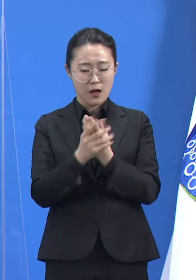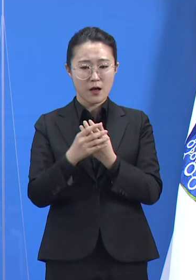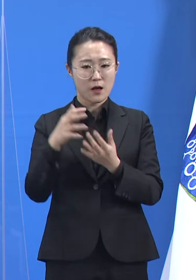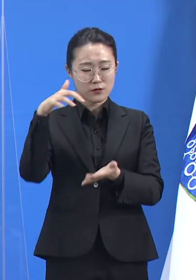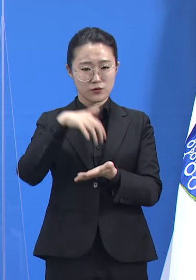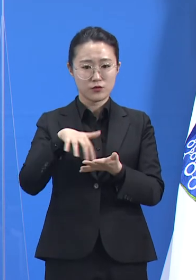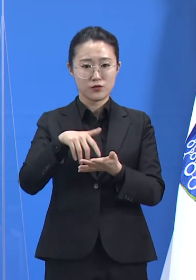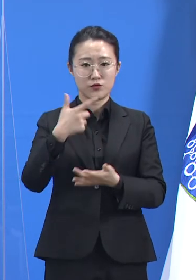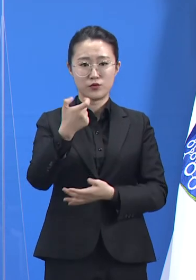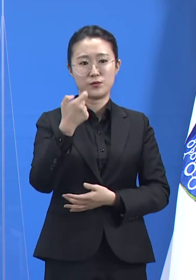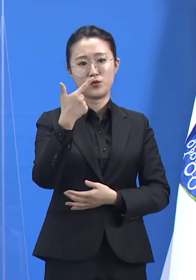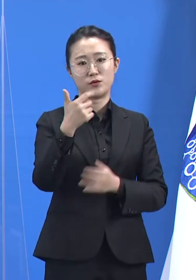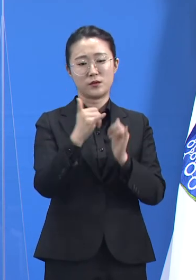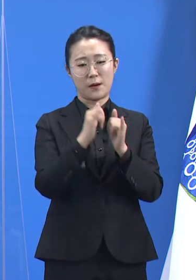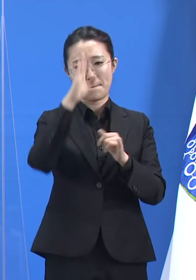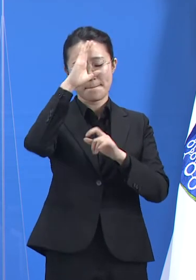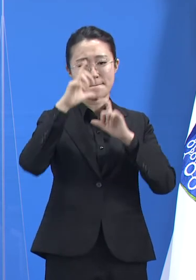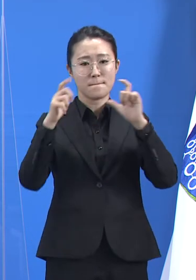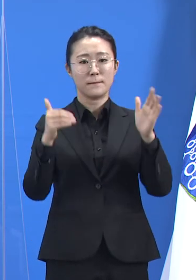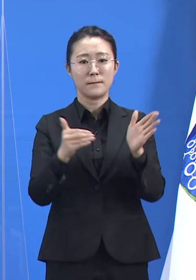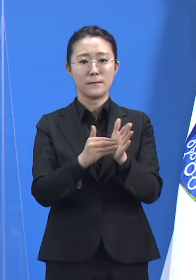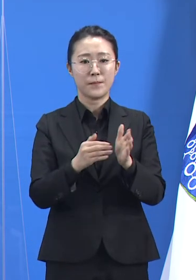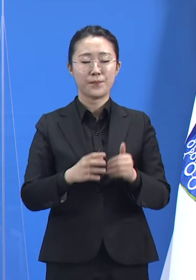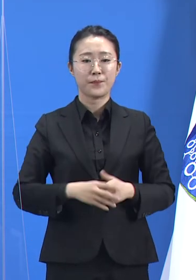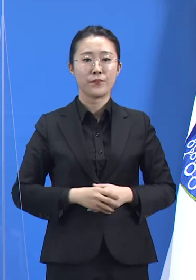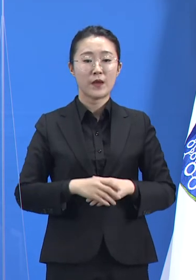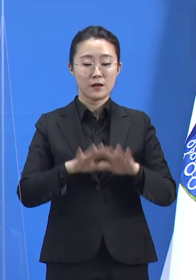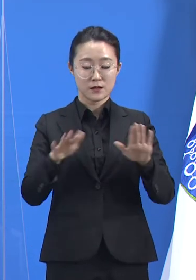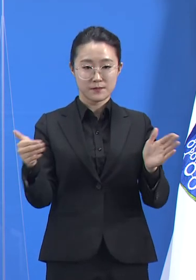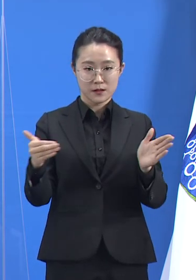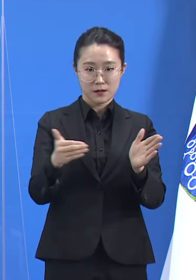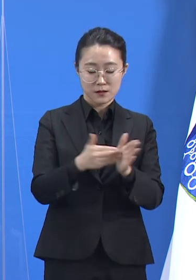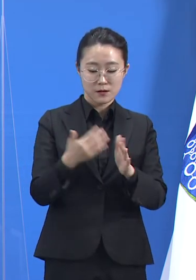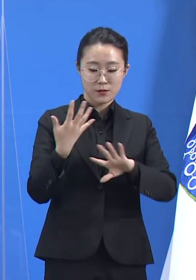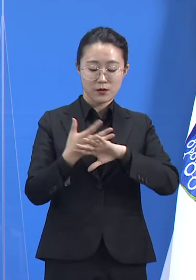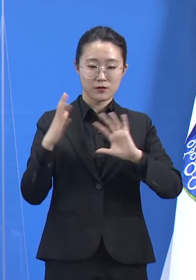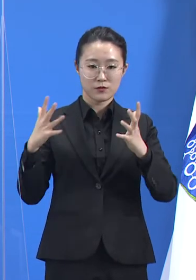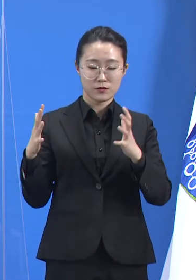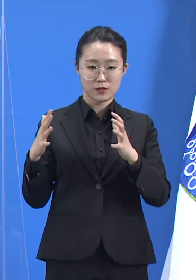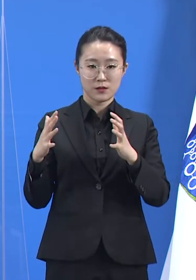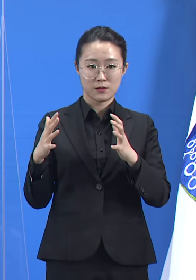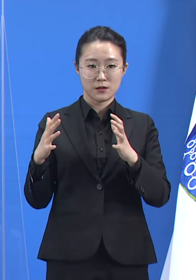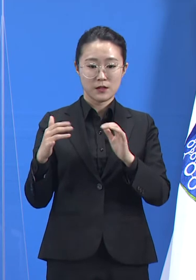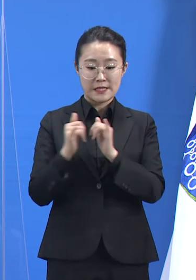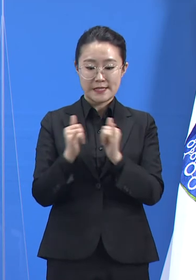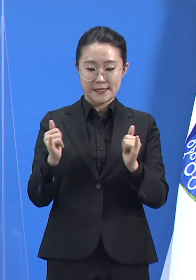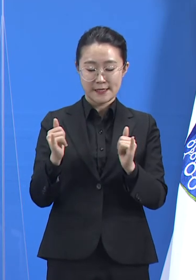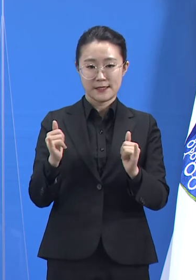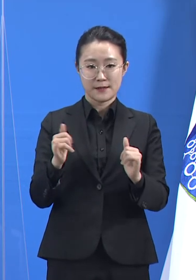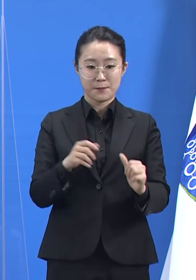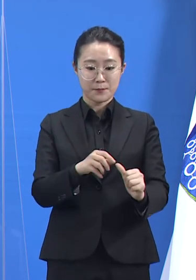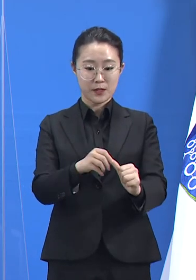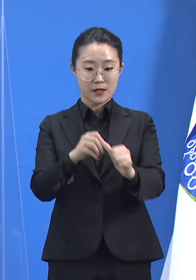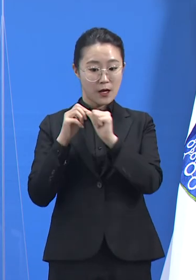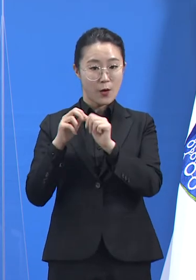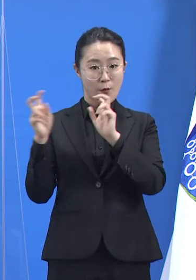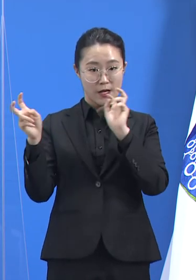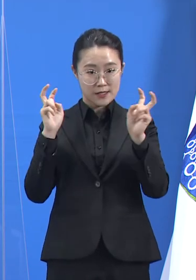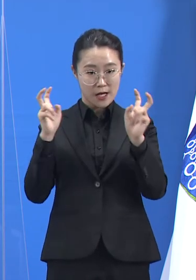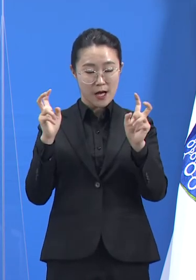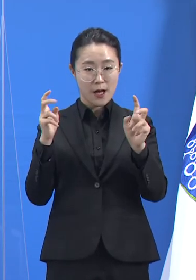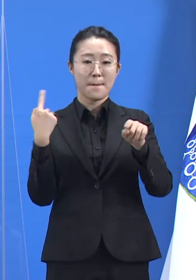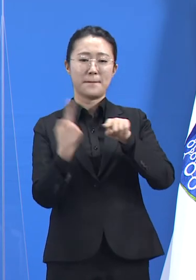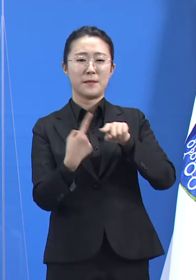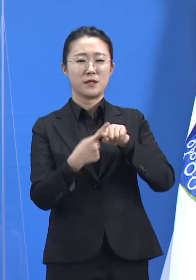지금까지 확인되었던 외국인 근로자 고용 사업장들과 유사하게 업체에서 기숙사를 운영했고